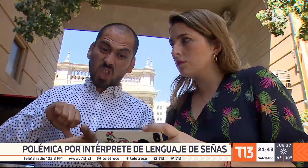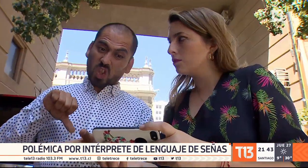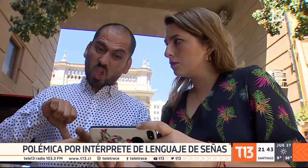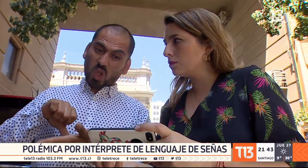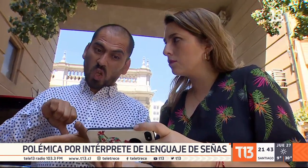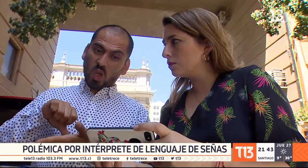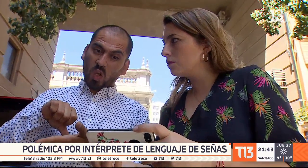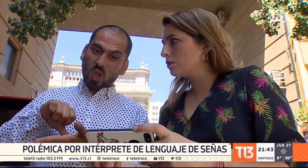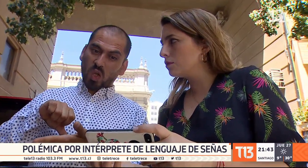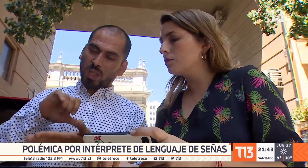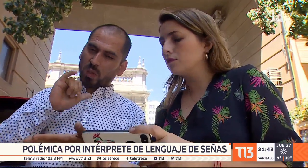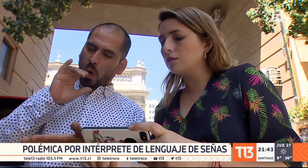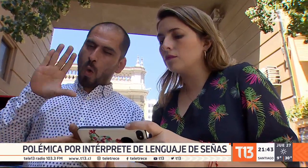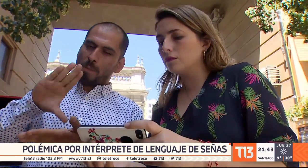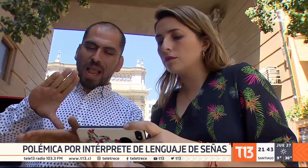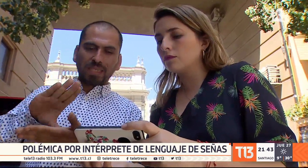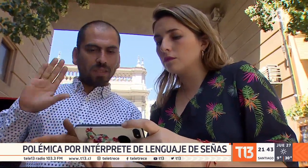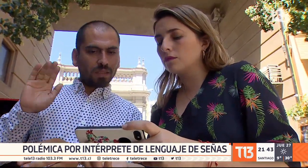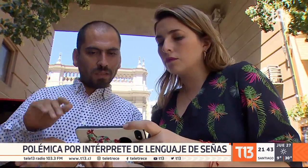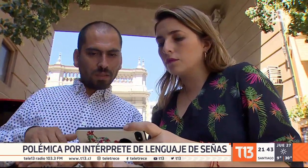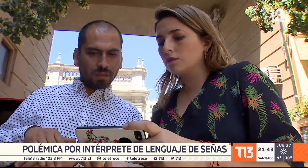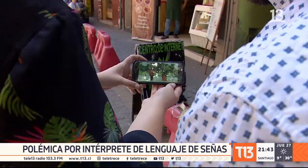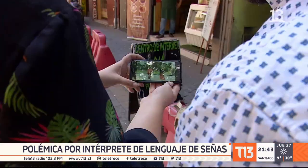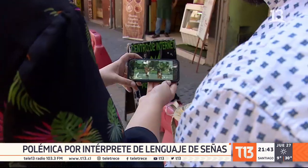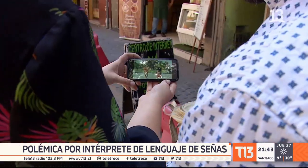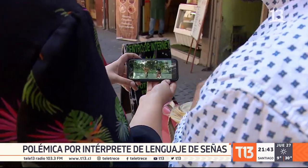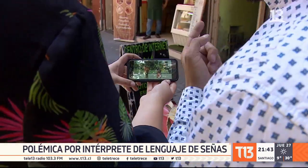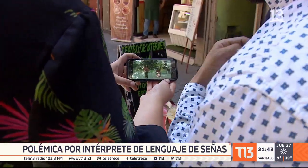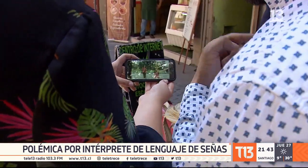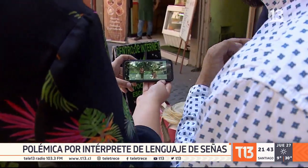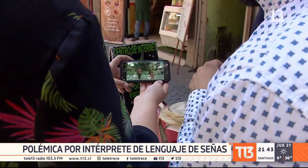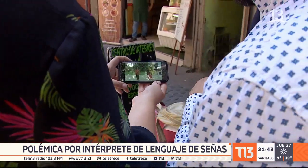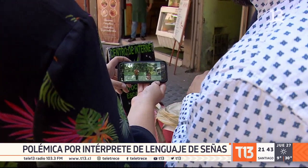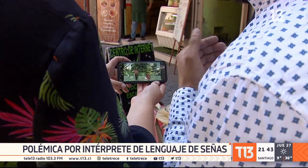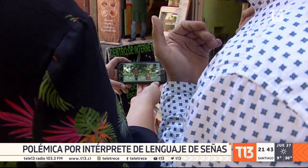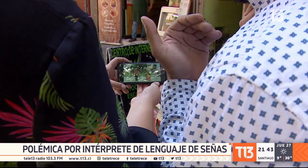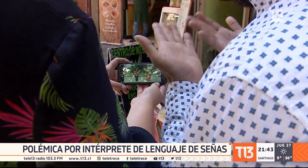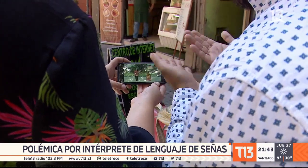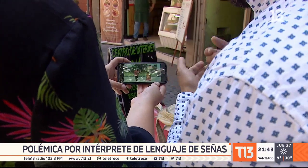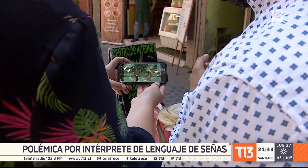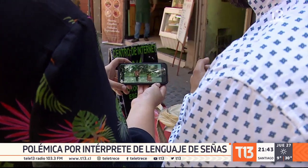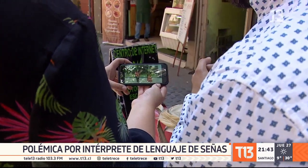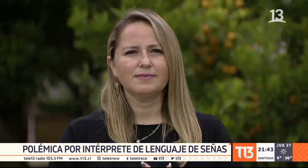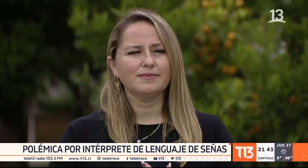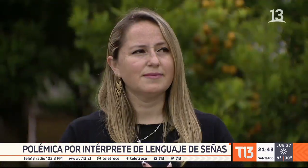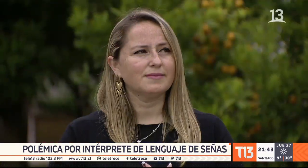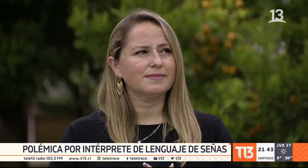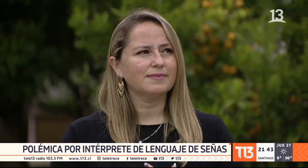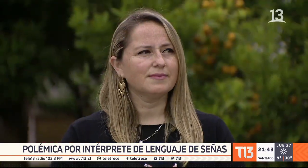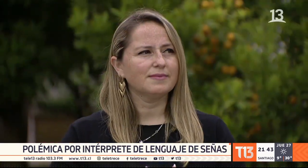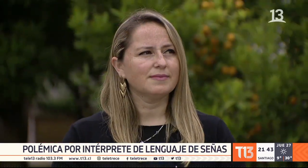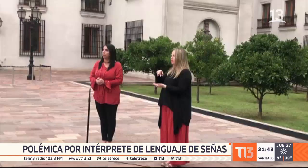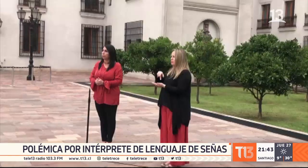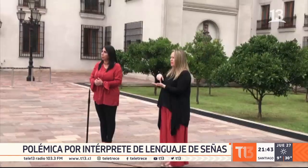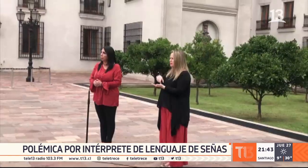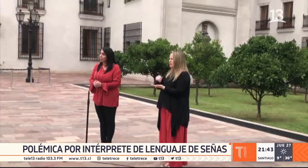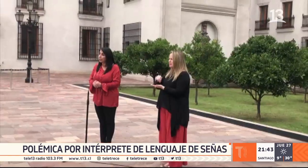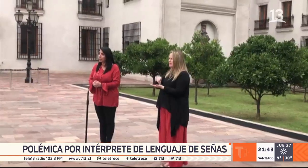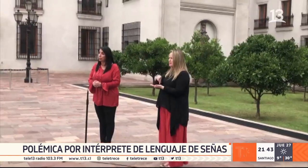respeto de la que en un momento nadie se hizo cargo. Luego se supo que era la psicóloga laboral de la CGGOV. En su currículum decía que